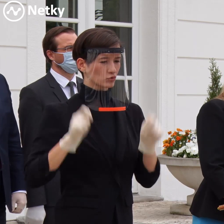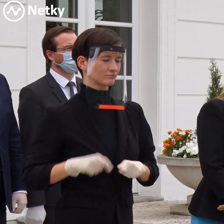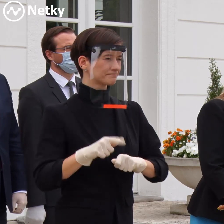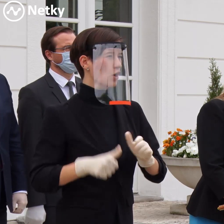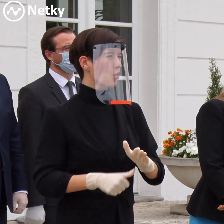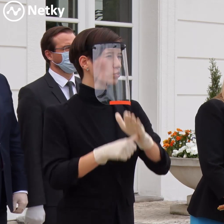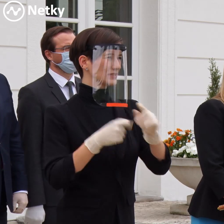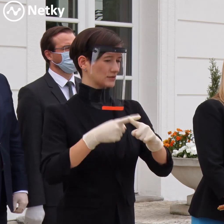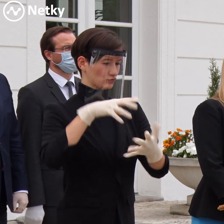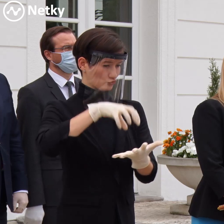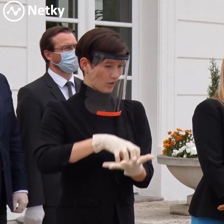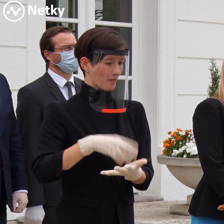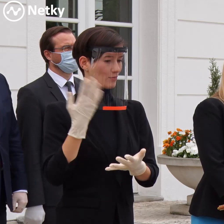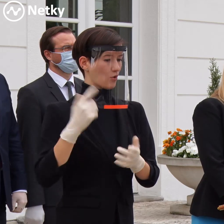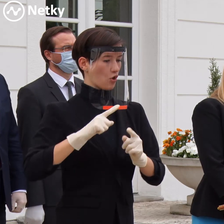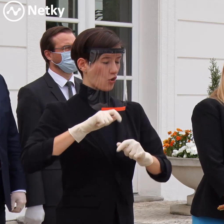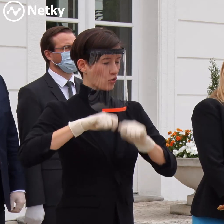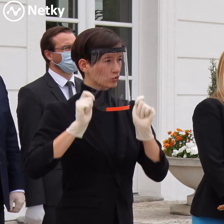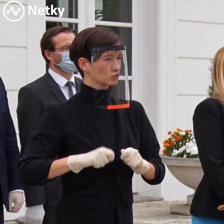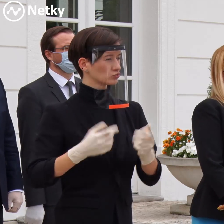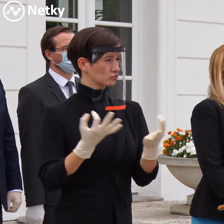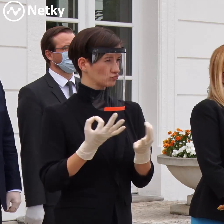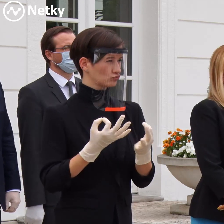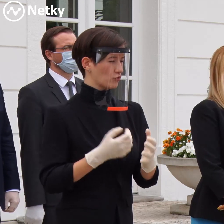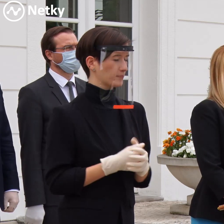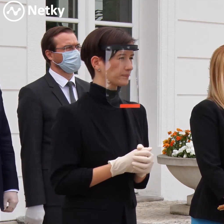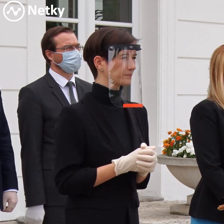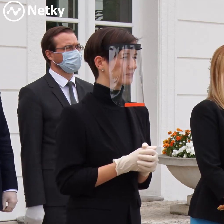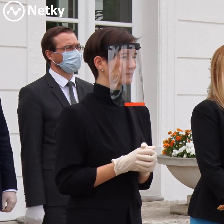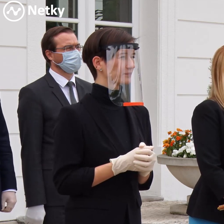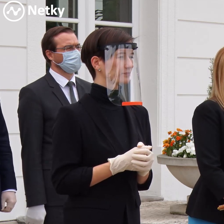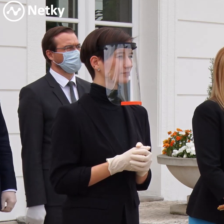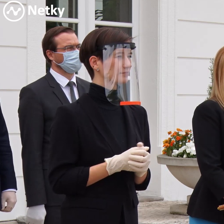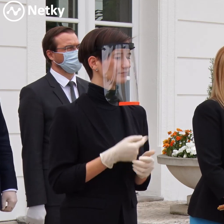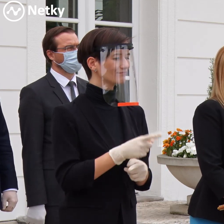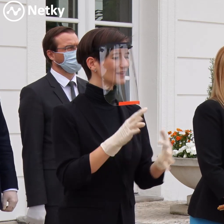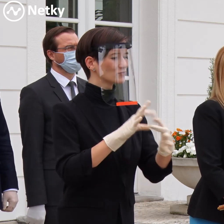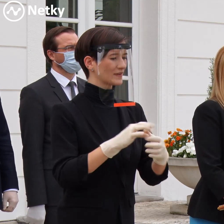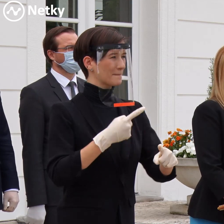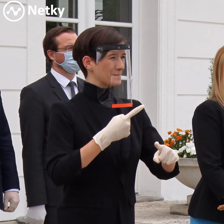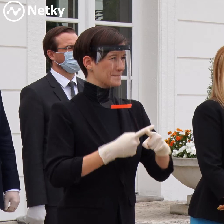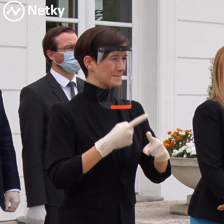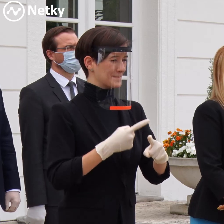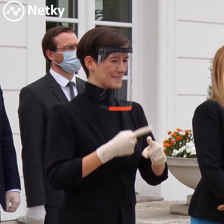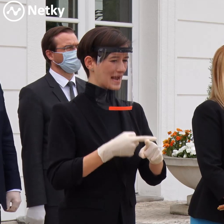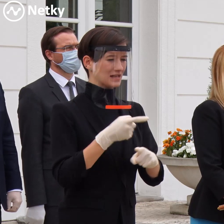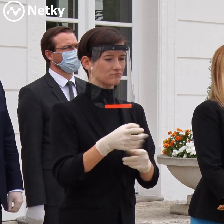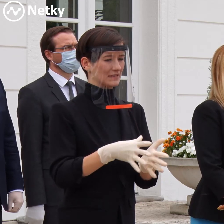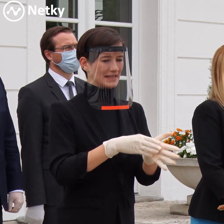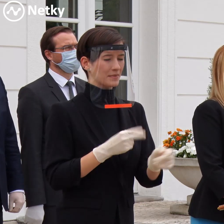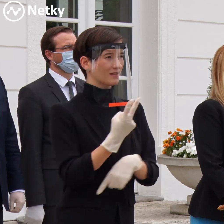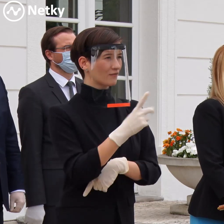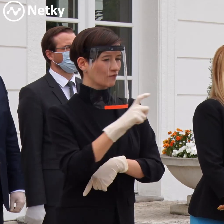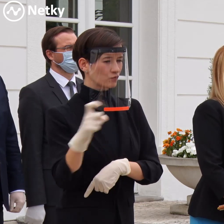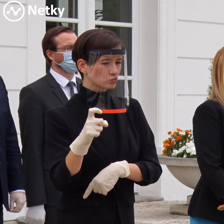krízový štáb svojim rozhodnutím. To, čo sa hlási z praxe od jednotlivých, napríklad vyššiu zemných